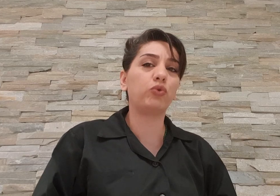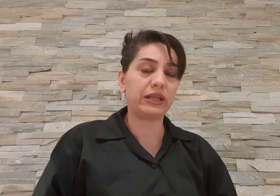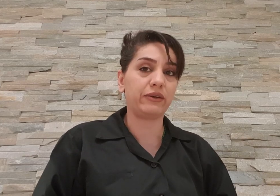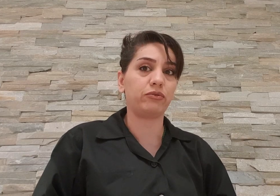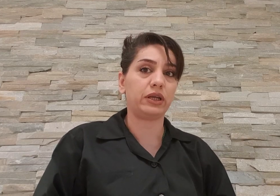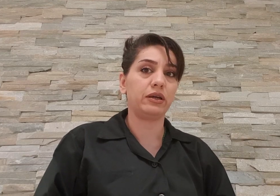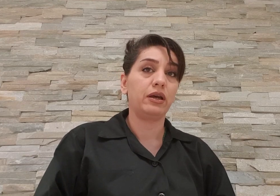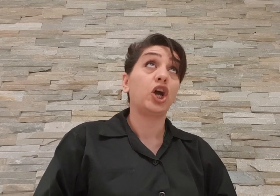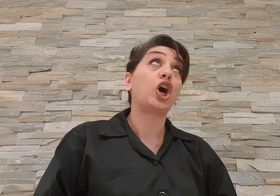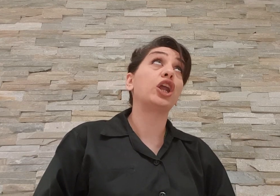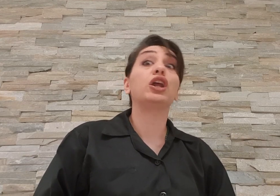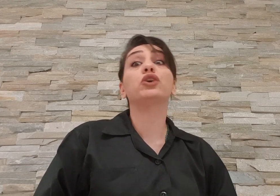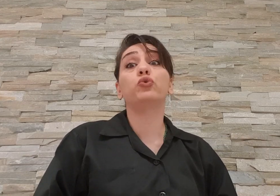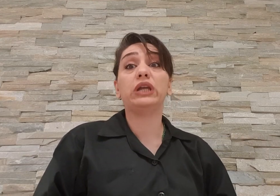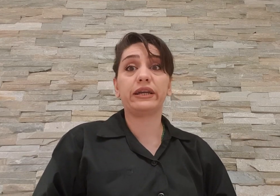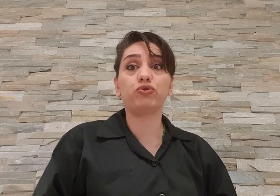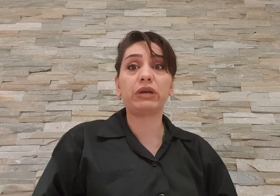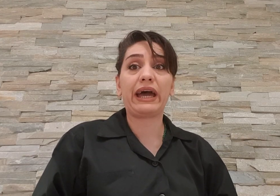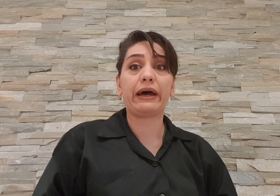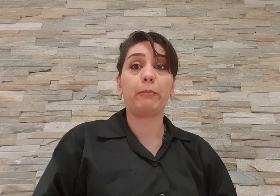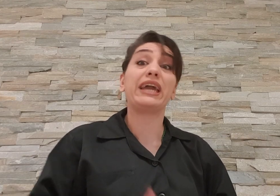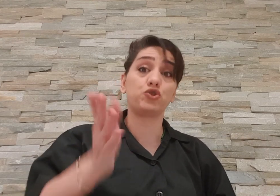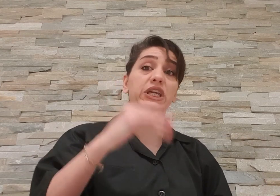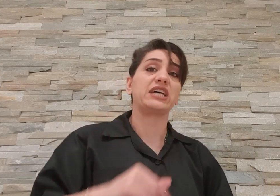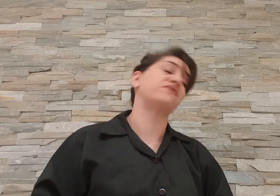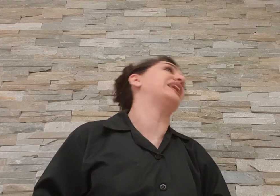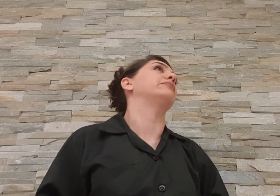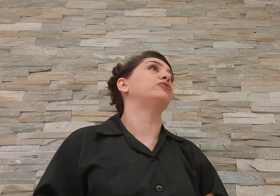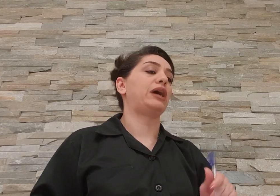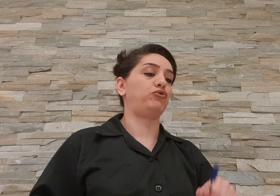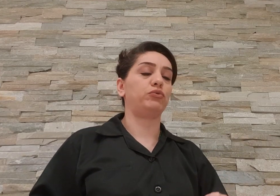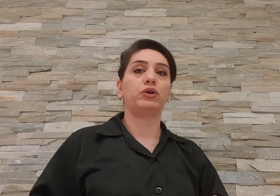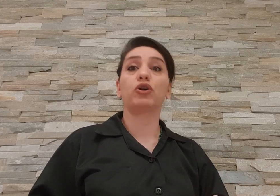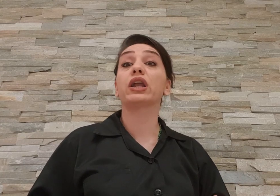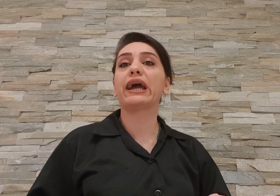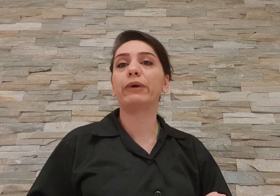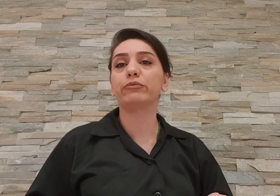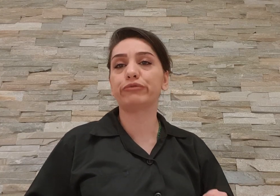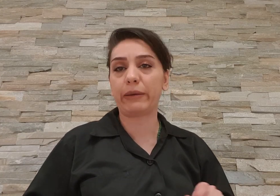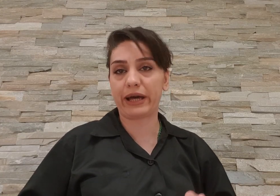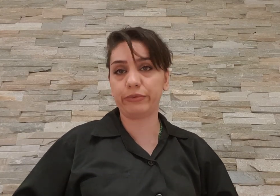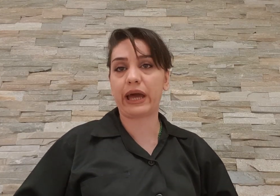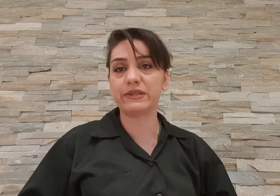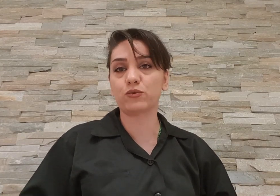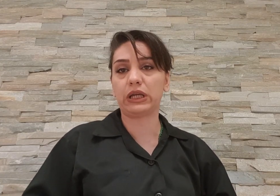خونه تکونی کانالای کولر تون هم من اینجوری کشف کردم یه دونت دور بینا رو کارگر اومده بود خونم قرار بود تمیز کنه